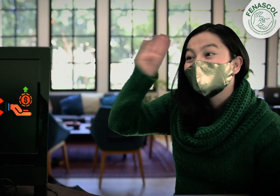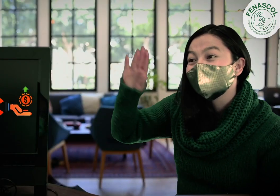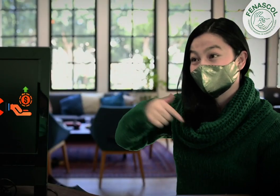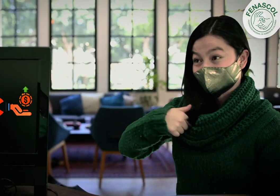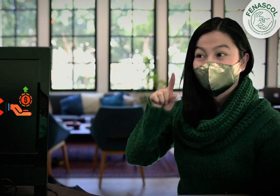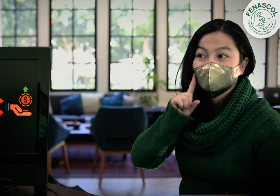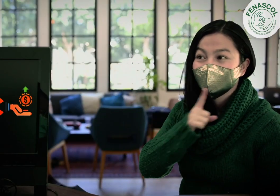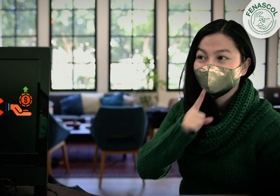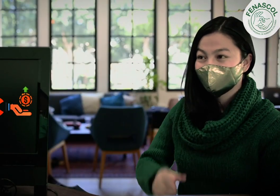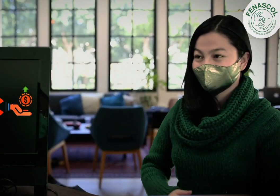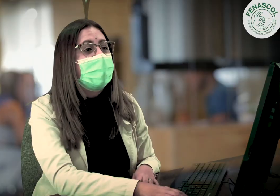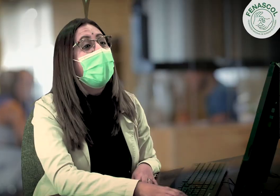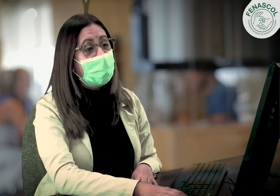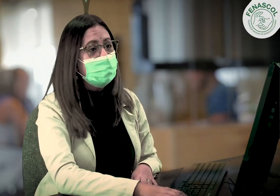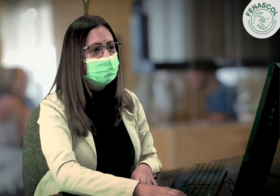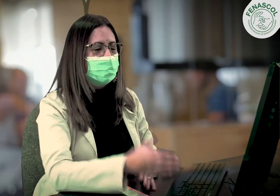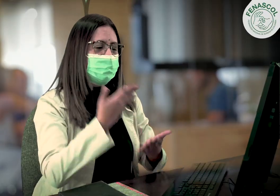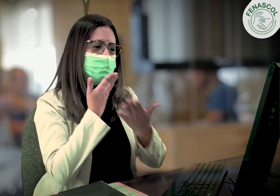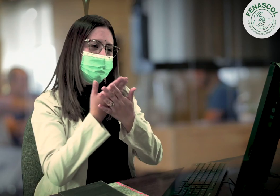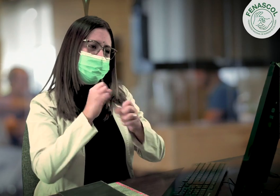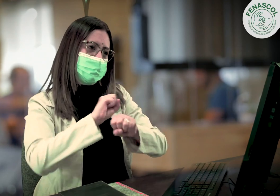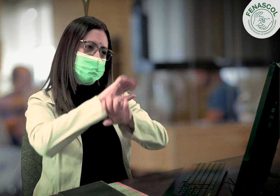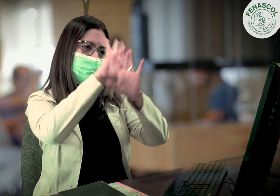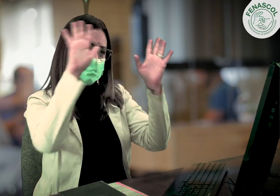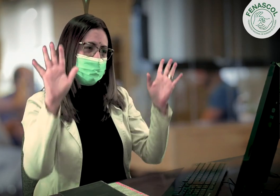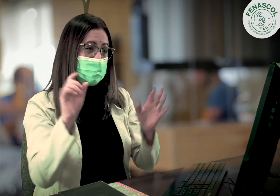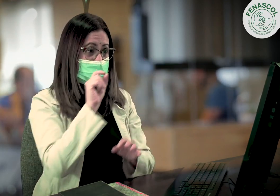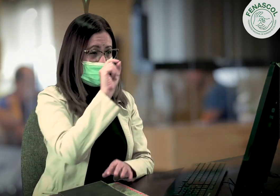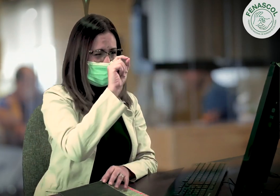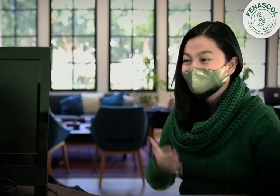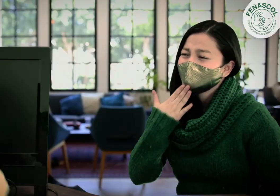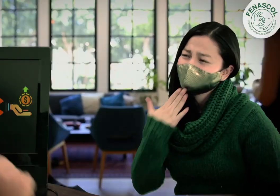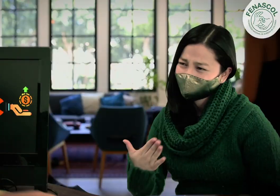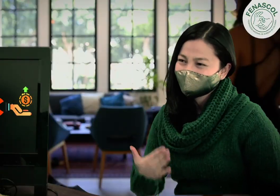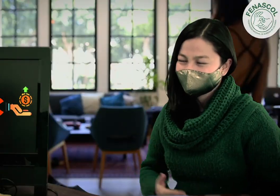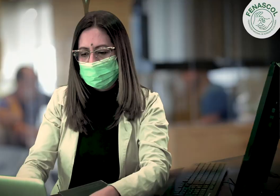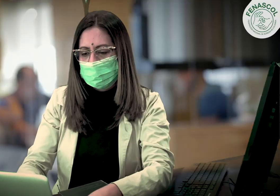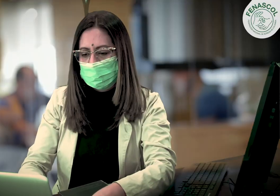Hola, yo soy una persona sorda Hola, buenos días, bienvenida, deme un segundo por favor Muchas gracias